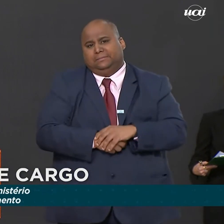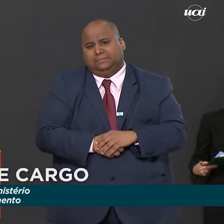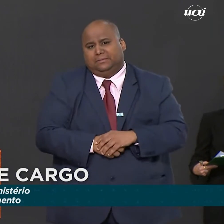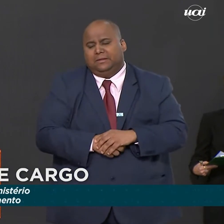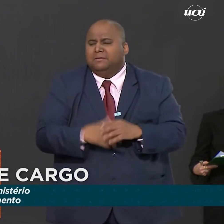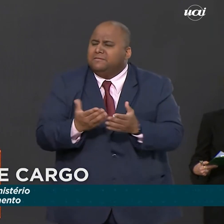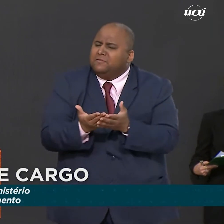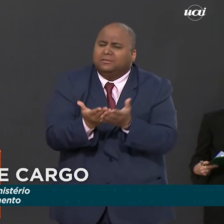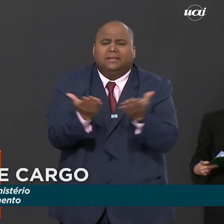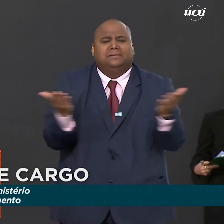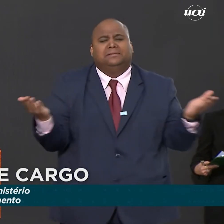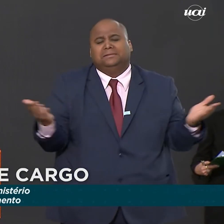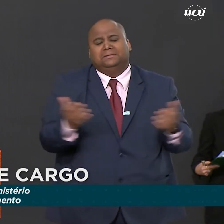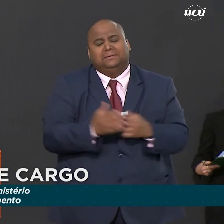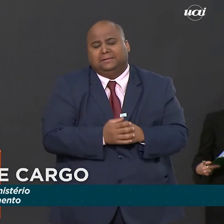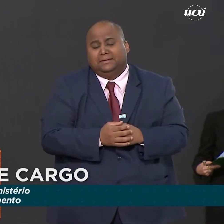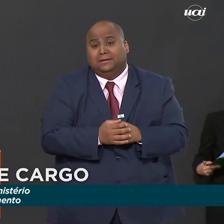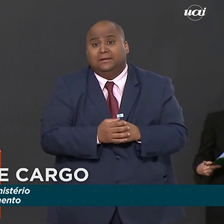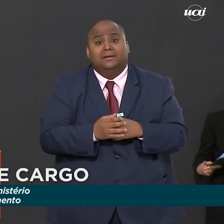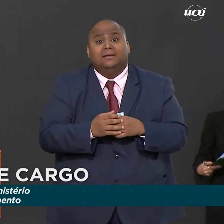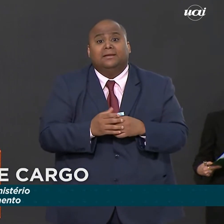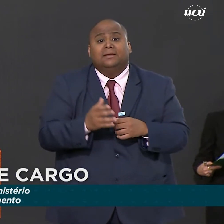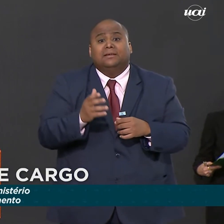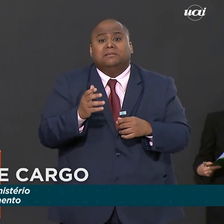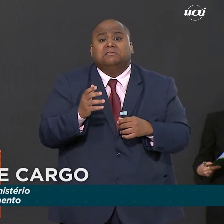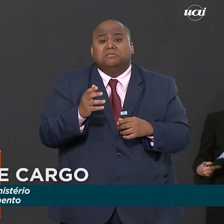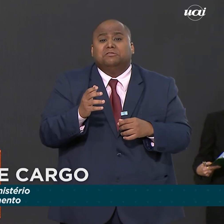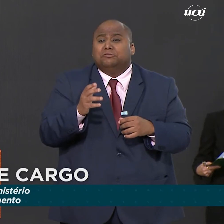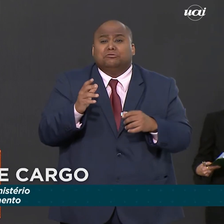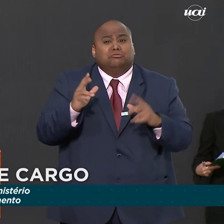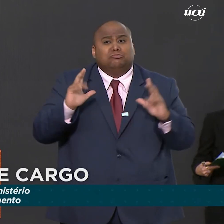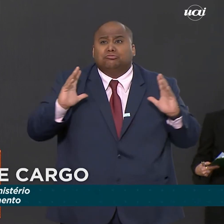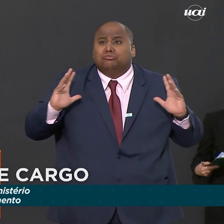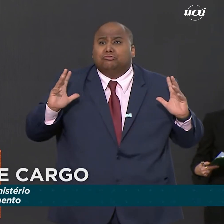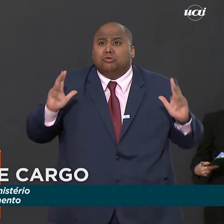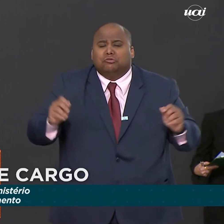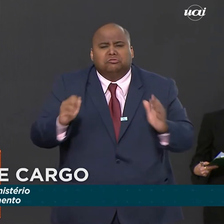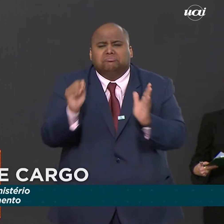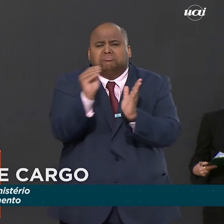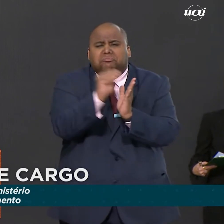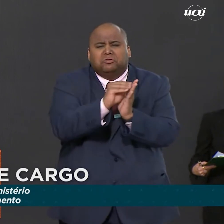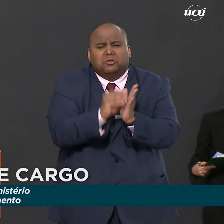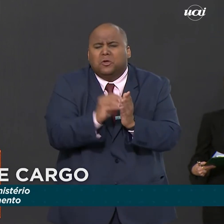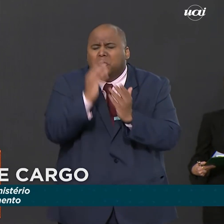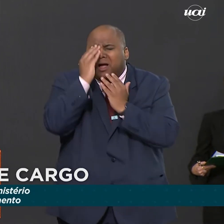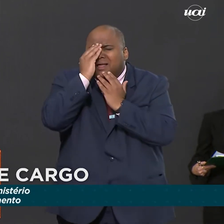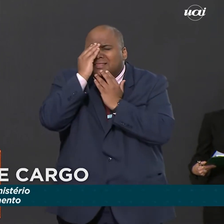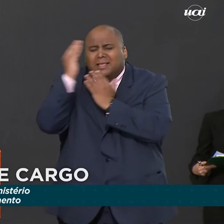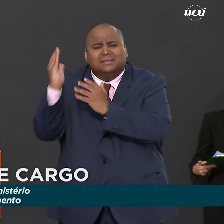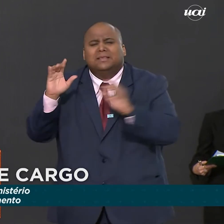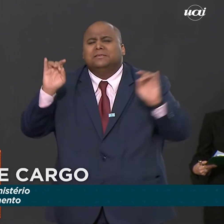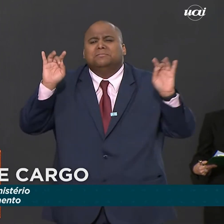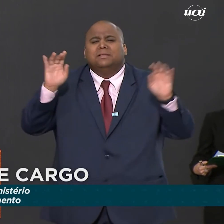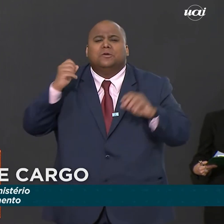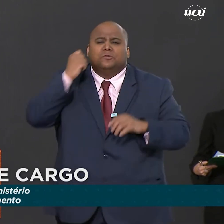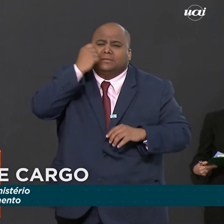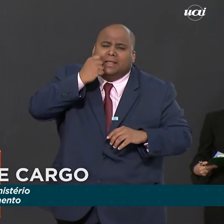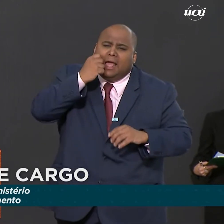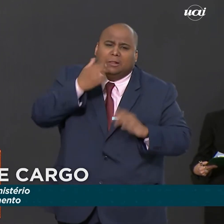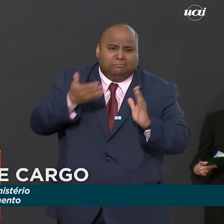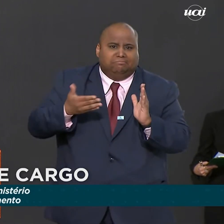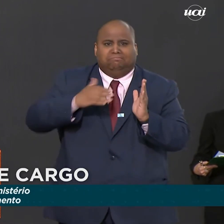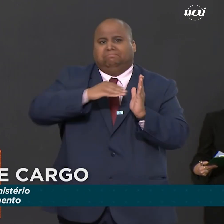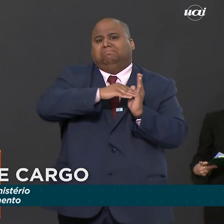Senhoras e senhores, todos aqui já foram devidamente nominados. Quero fazer um agradecimento especial ao Senado Federal.